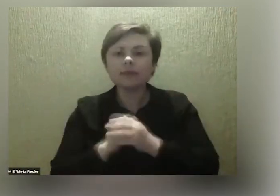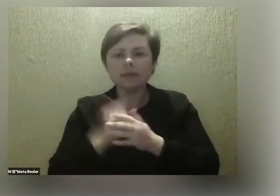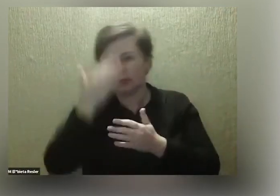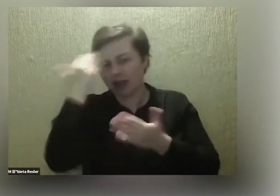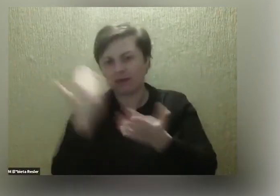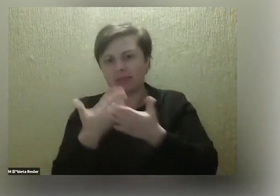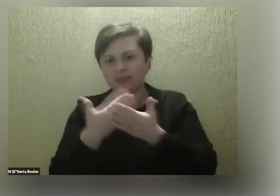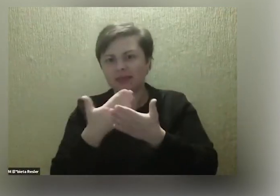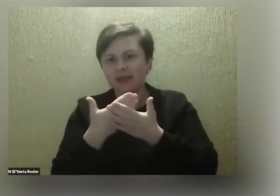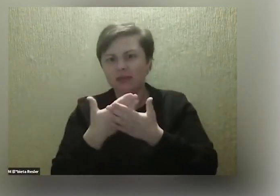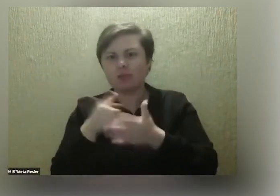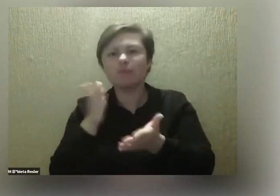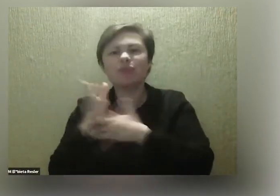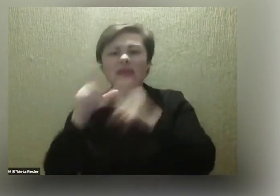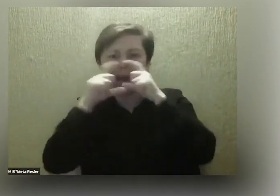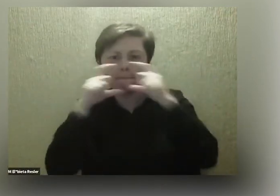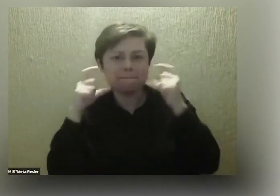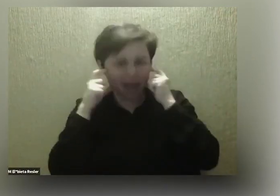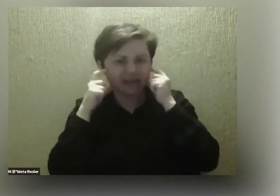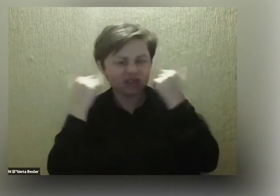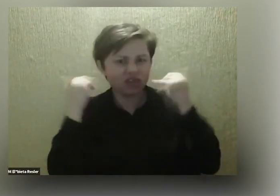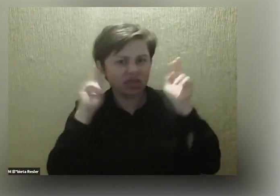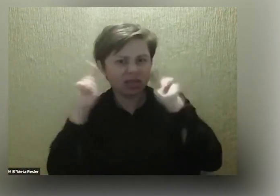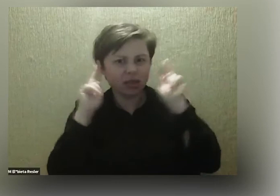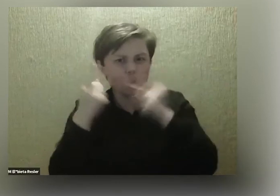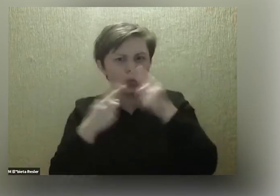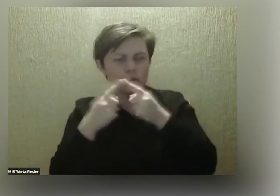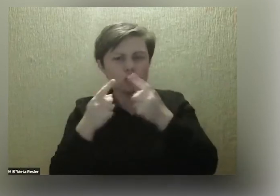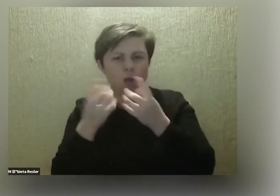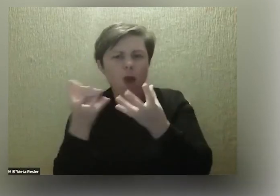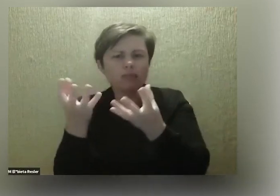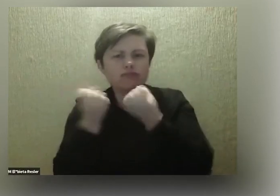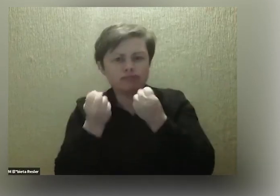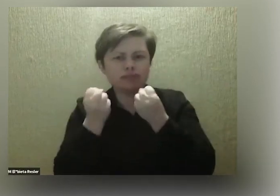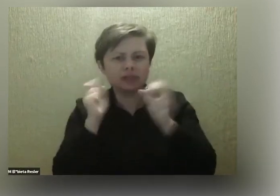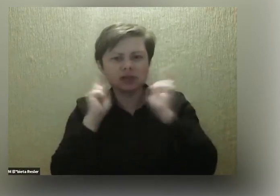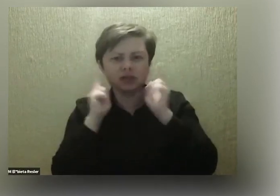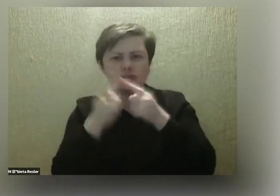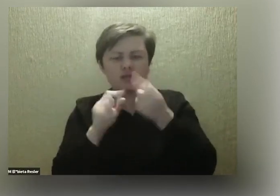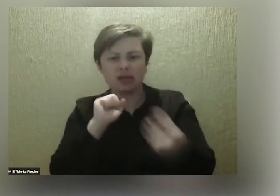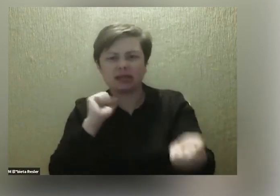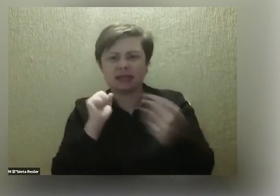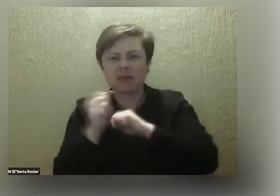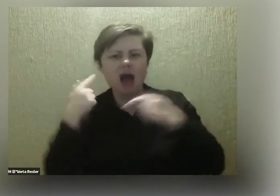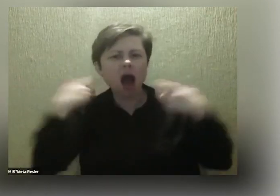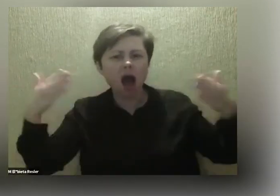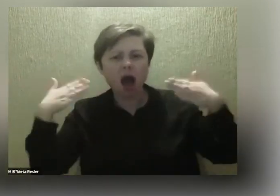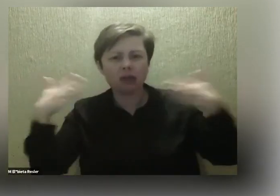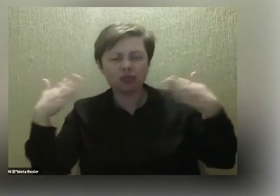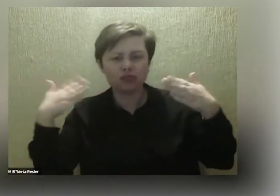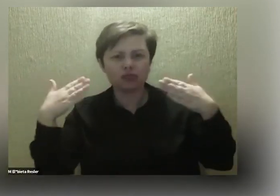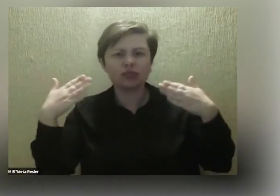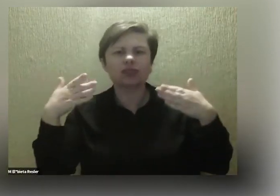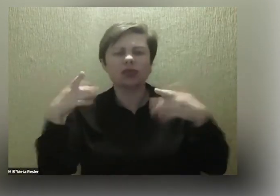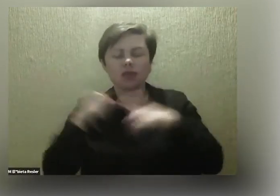wiem, dlaczego tak jest. Maseczka po prostu odrobinę bardziej chłonie dźwięki i oczywiście zmienia się trochę akustyka otoczenia. Tak, trochę trudniej